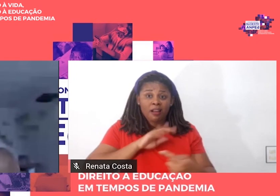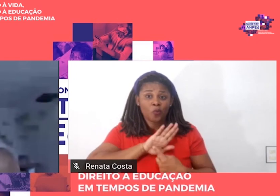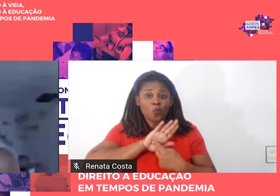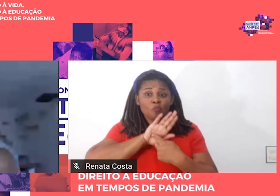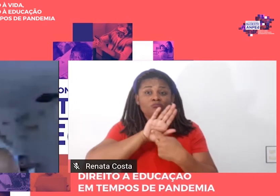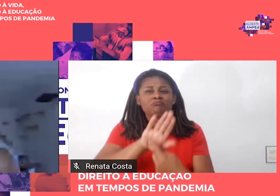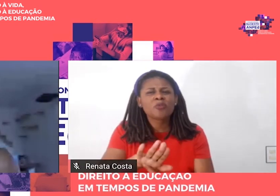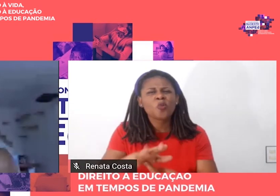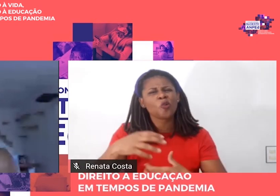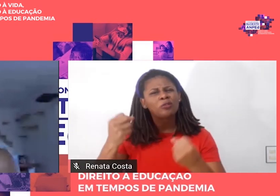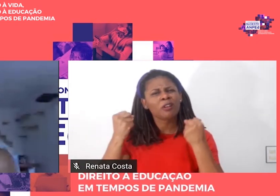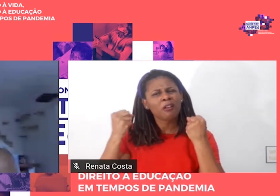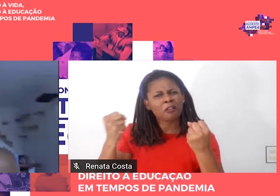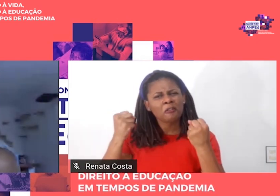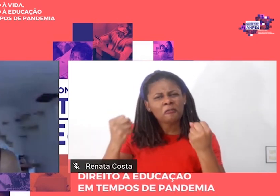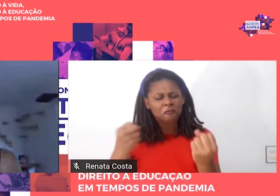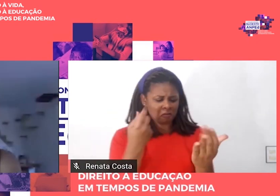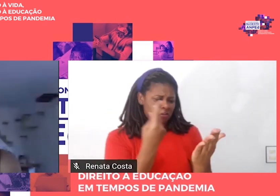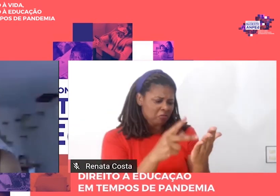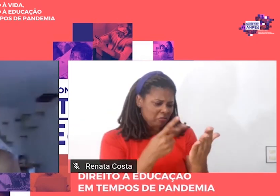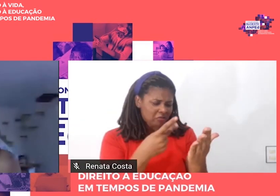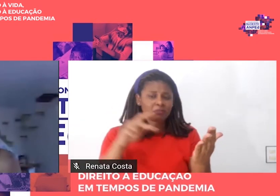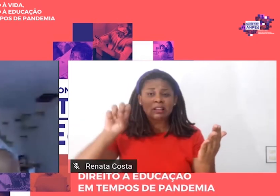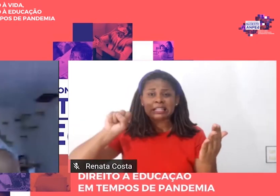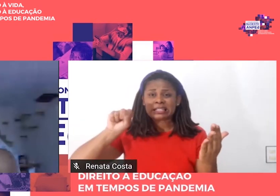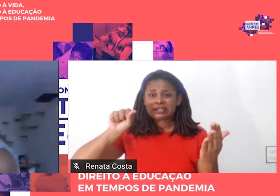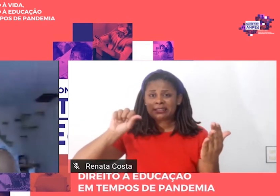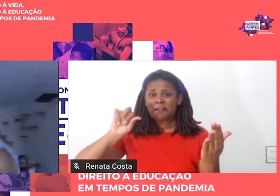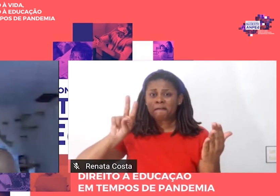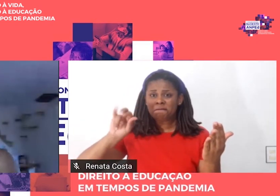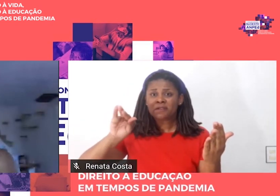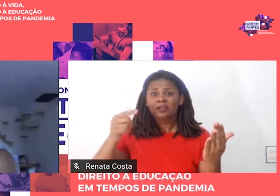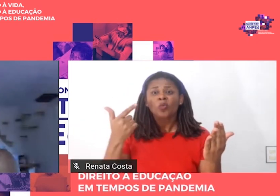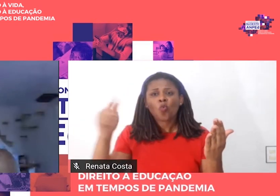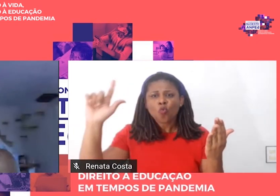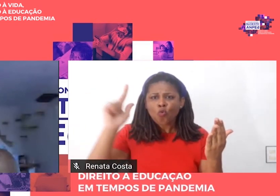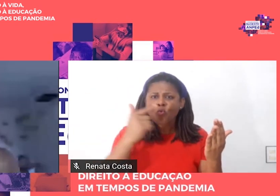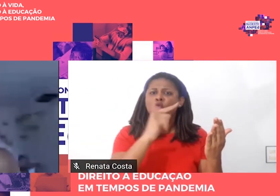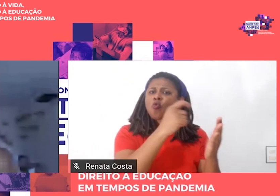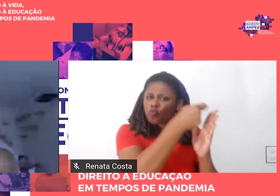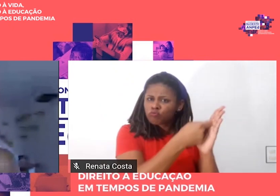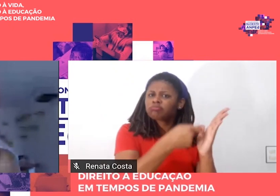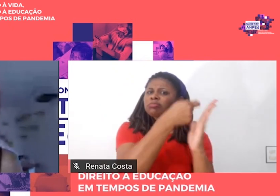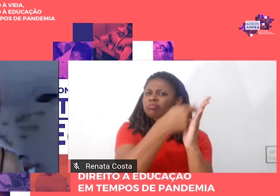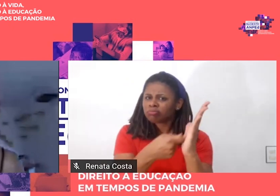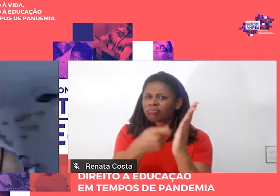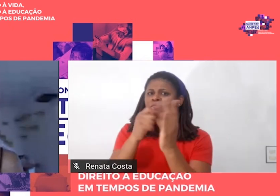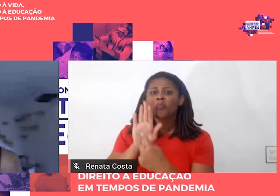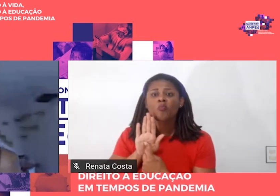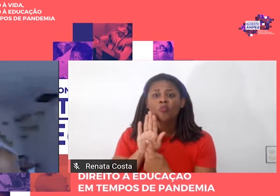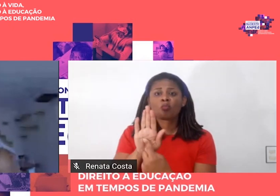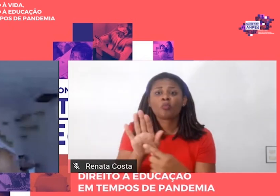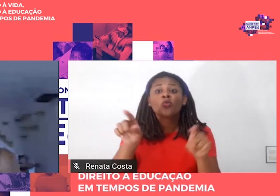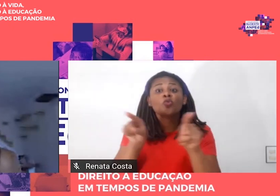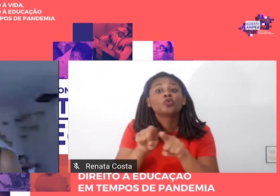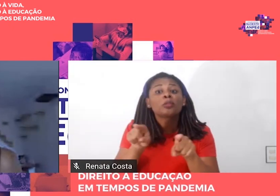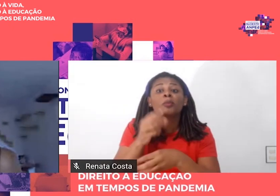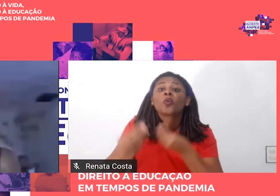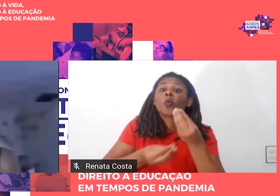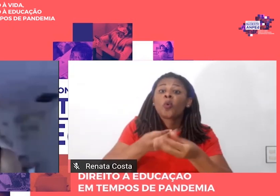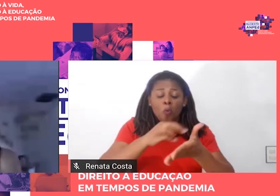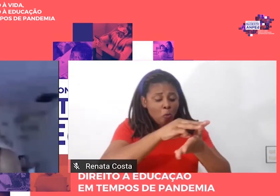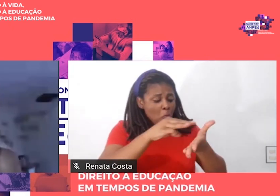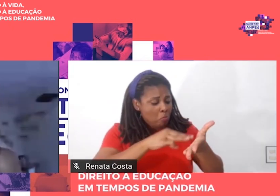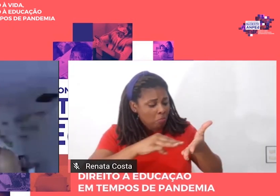própria obra do professor Saviani, diversos autores têm procurado evidenciar a questão do método pedagógico,